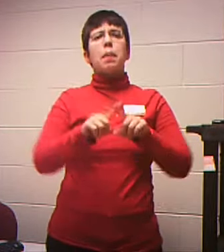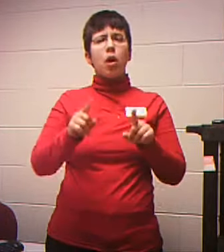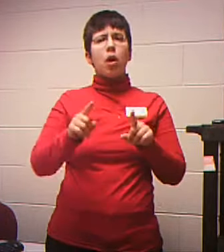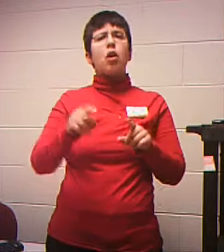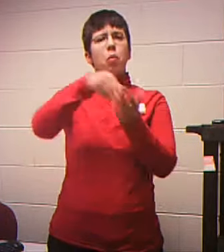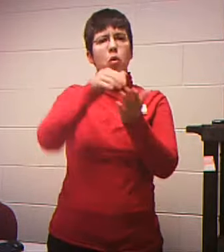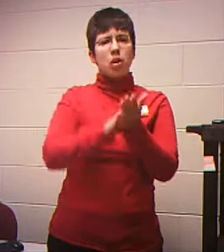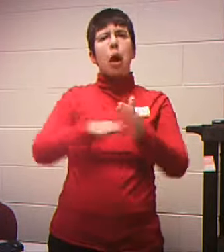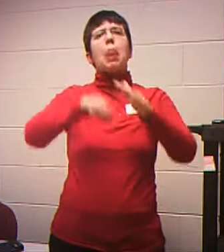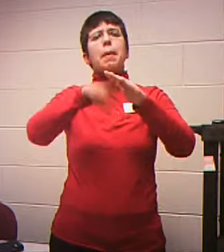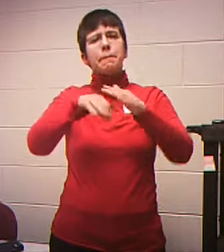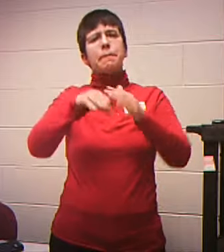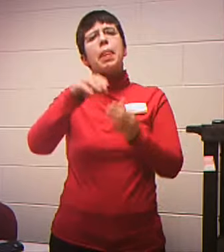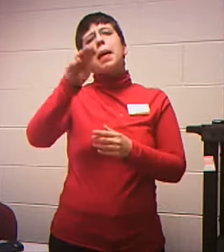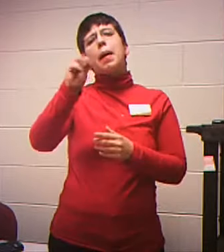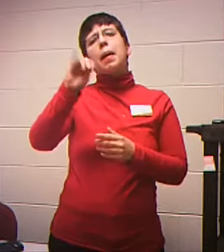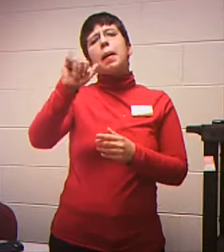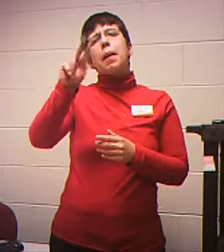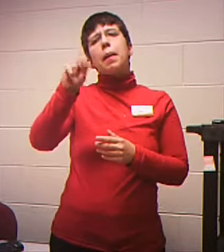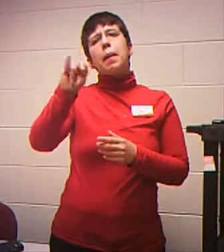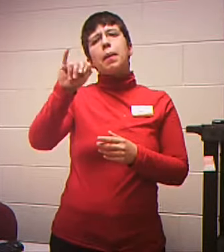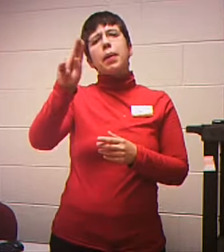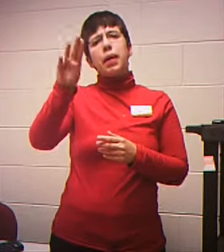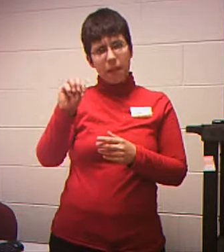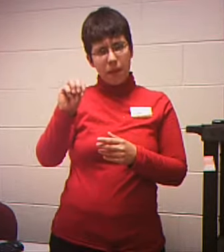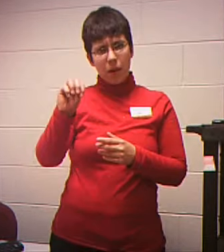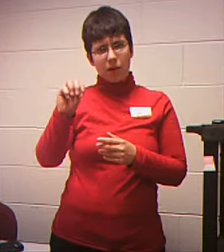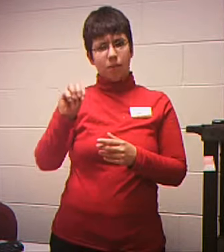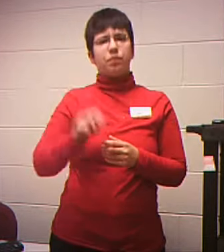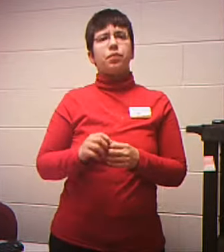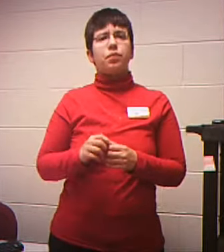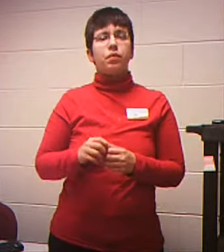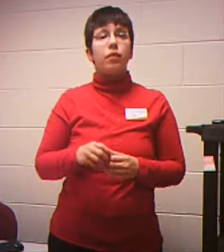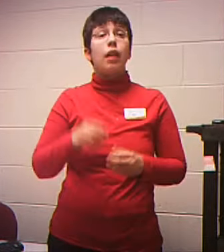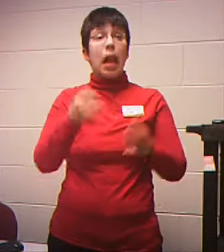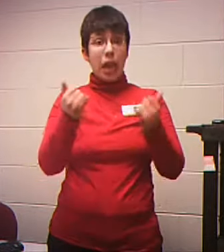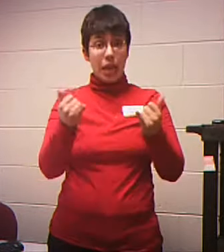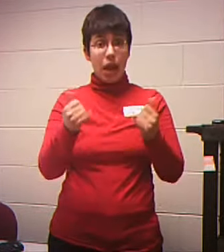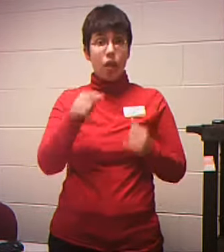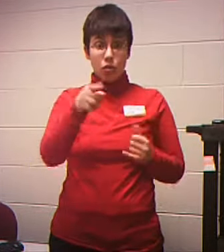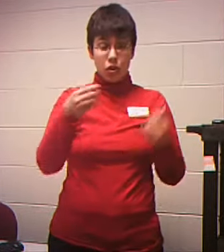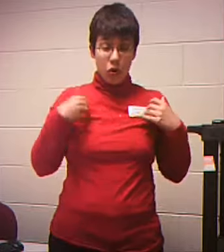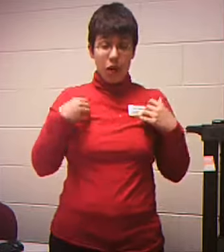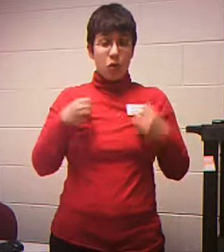what Your monthly Payment Is there If you're Required To pay Alimony Or child Support Or separate Payments